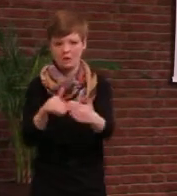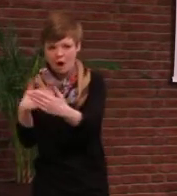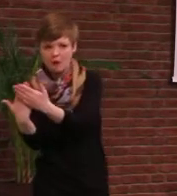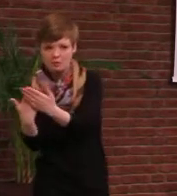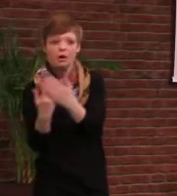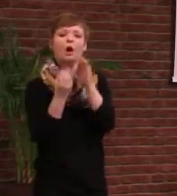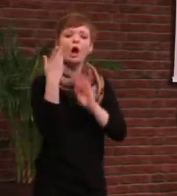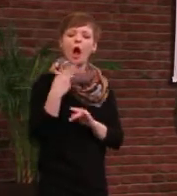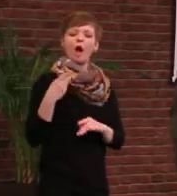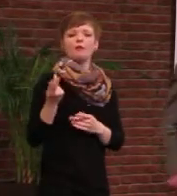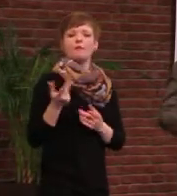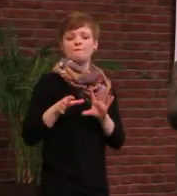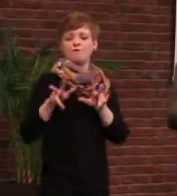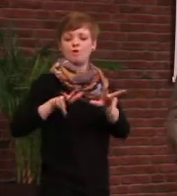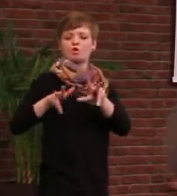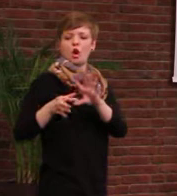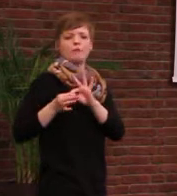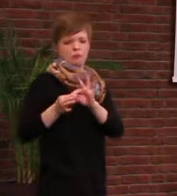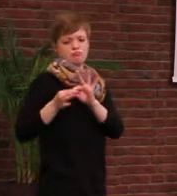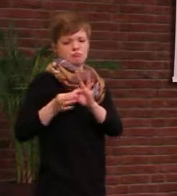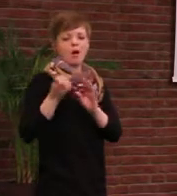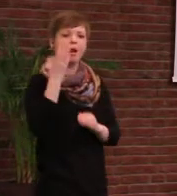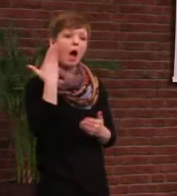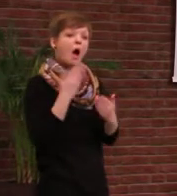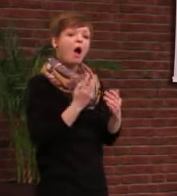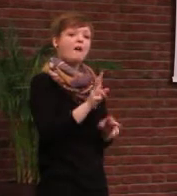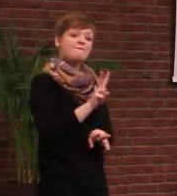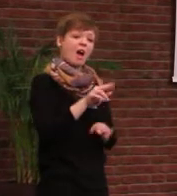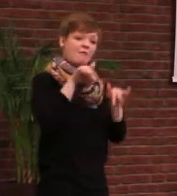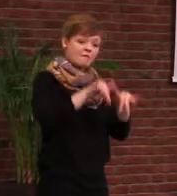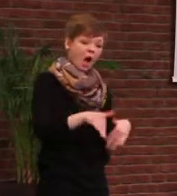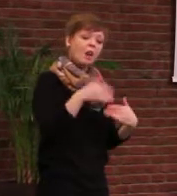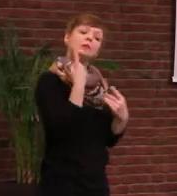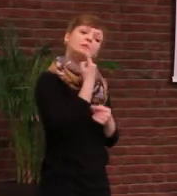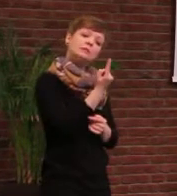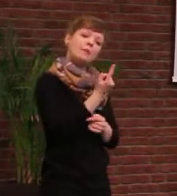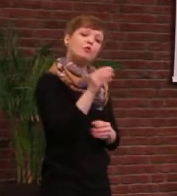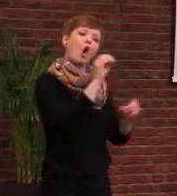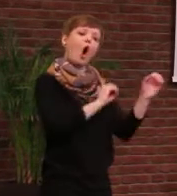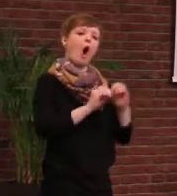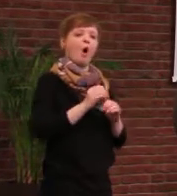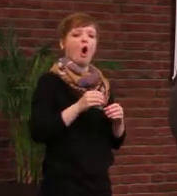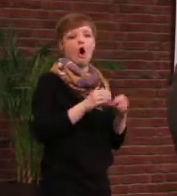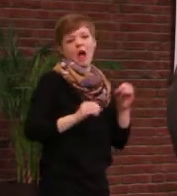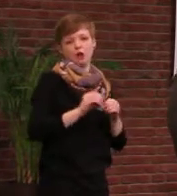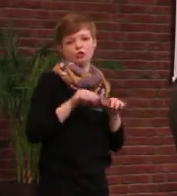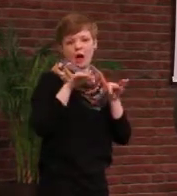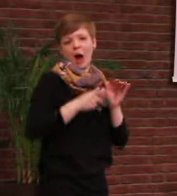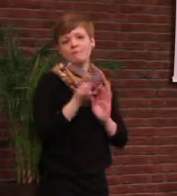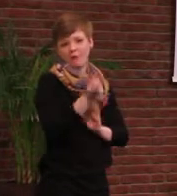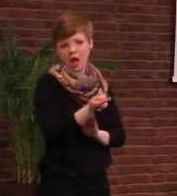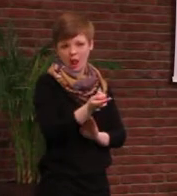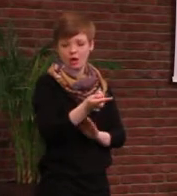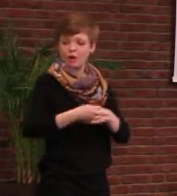entwickelt. Und Wattenfall verbrennt zum Beispiel organische Abfälle aus Berlin im Kohlekraftwerk Jens-Schwalde und verkauft es dann wieder als